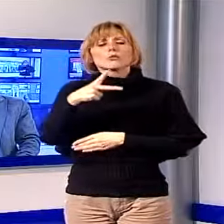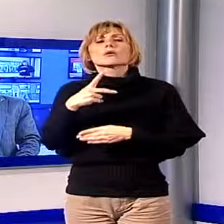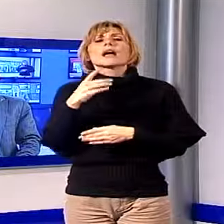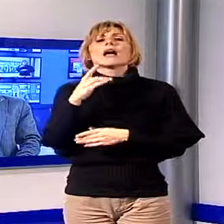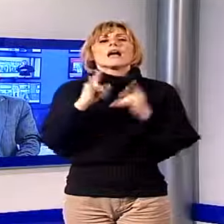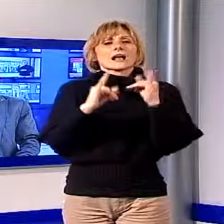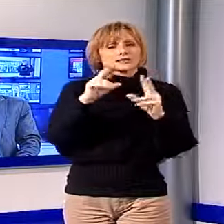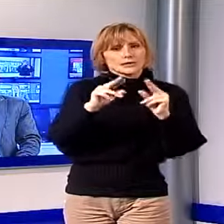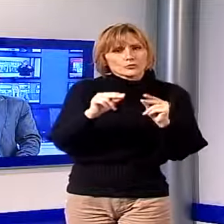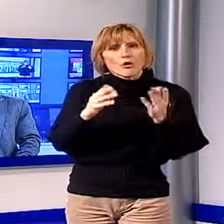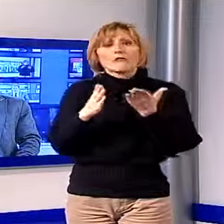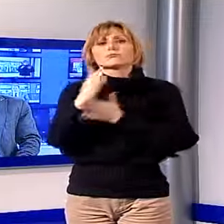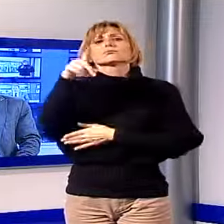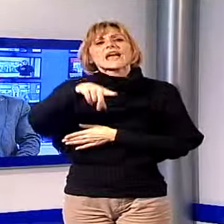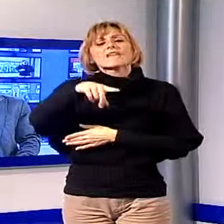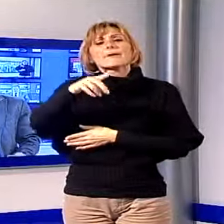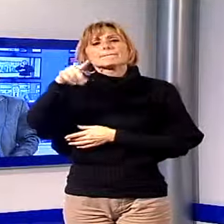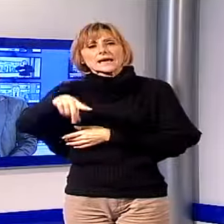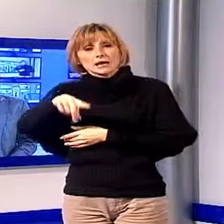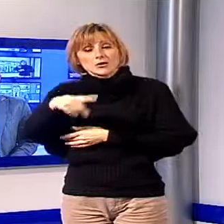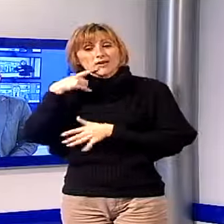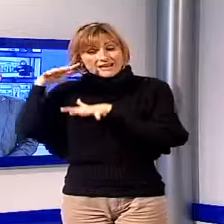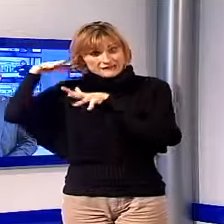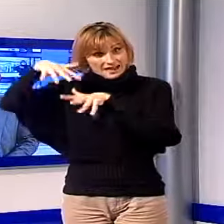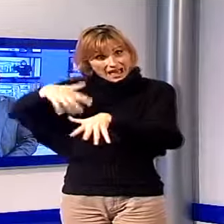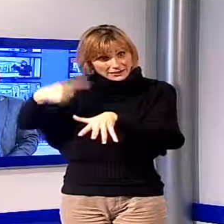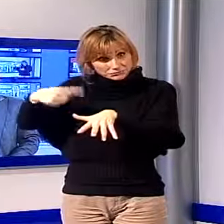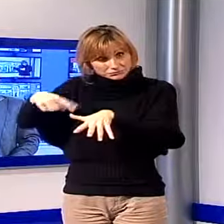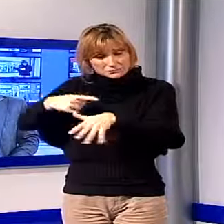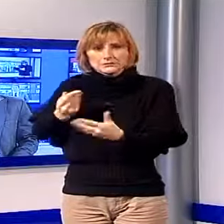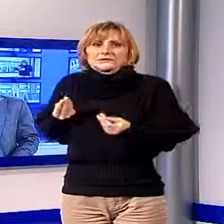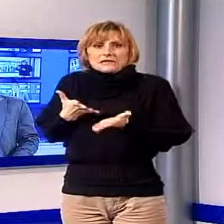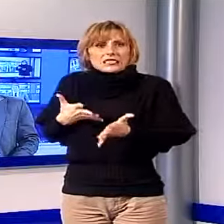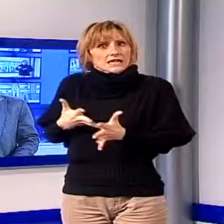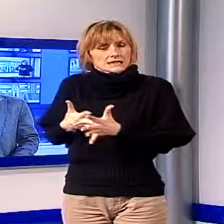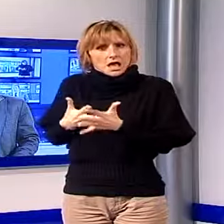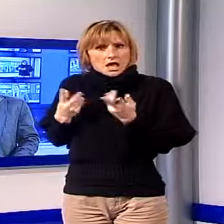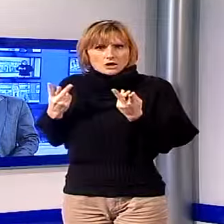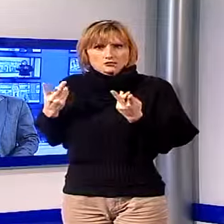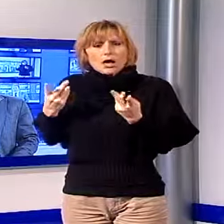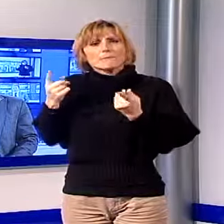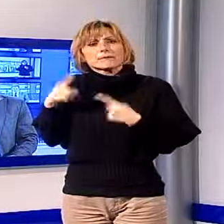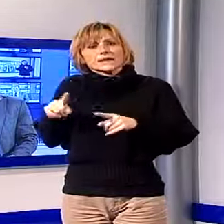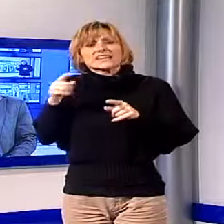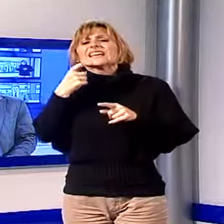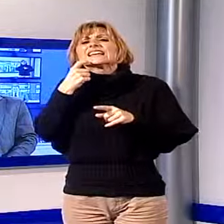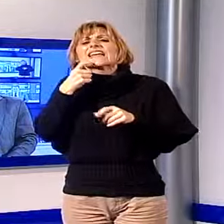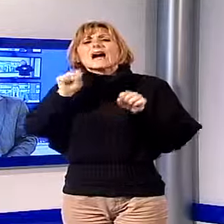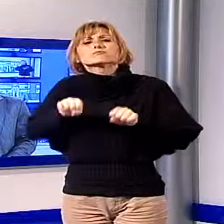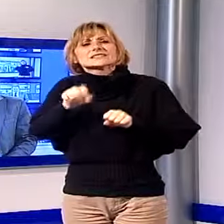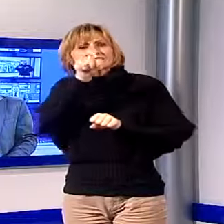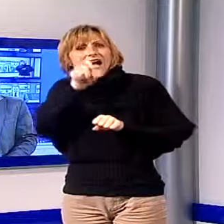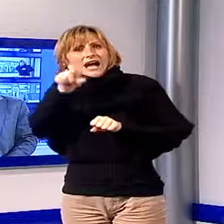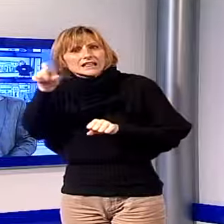Pelago. Inutile dire che questa frana sta provocando disagi a parte degli abitanti sul territorio